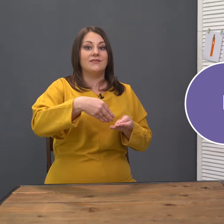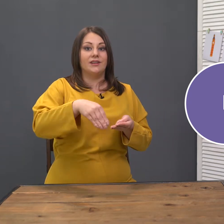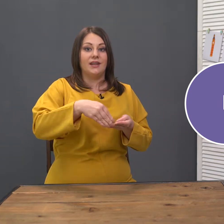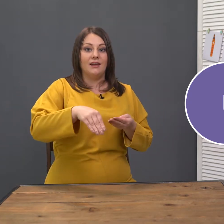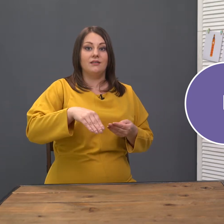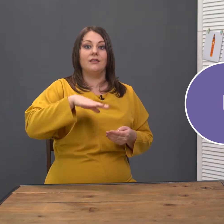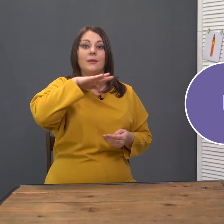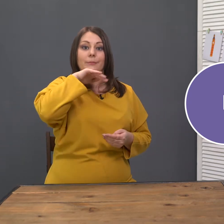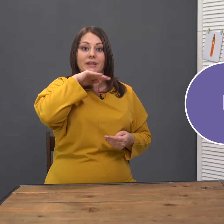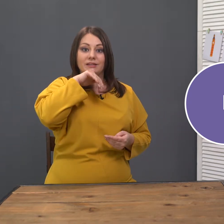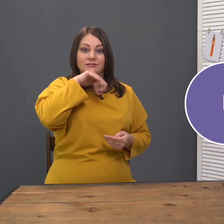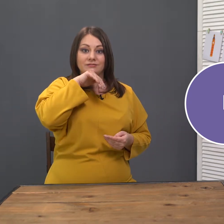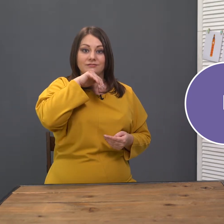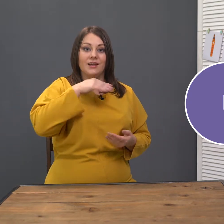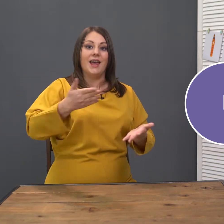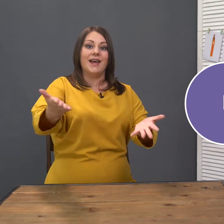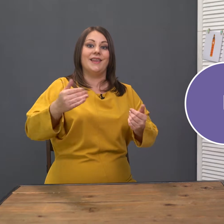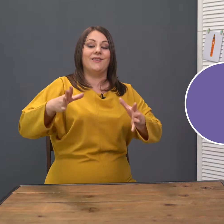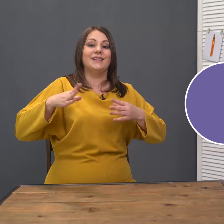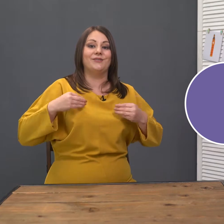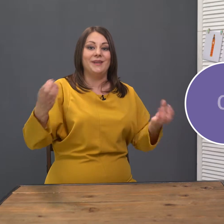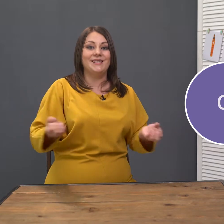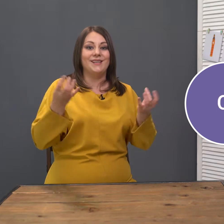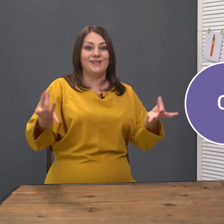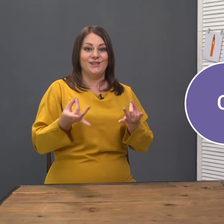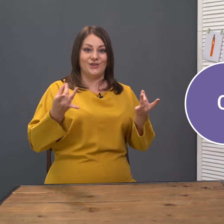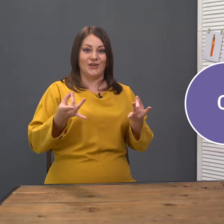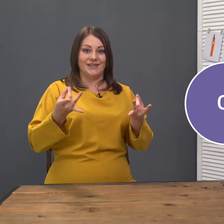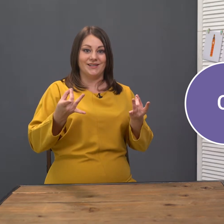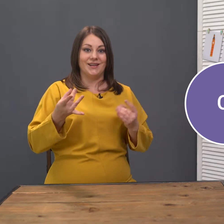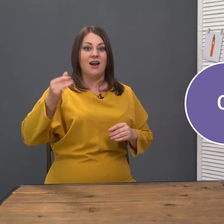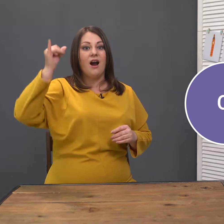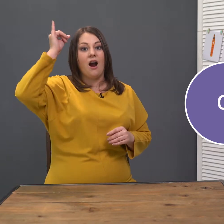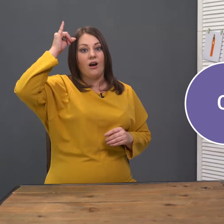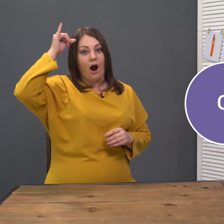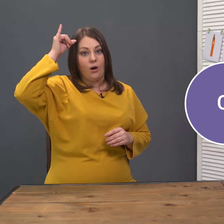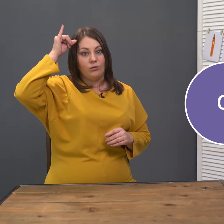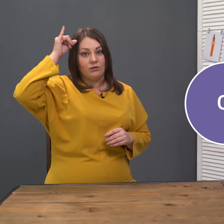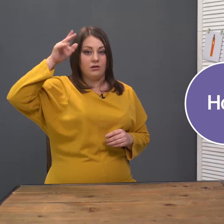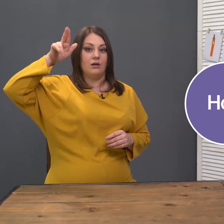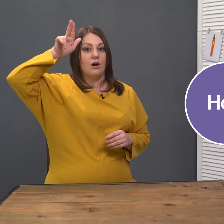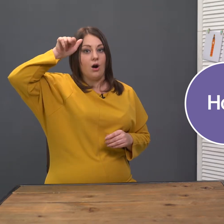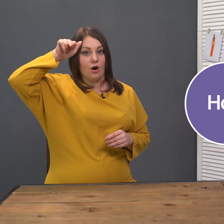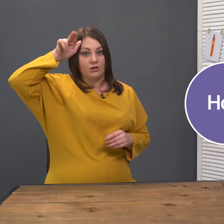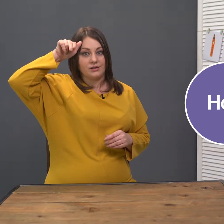свинья – pig. Давайте вместе еще раз. Cow – horse.